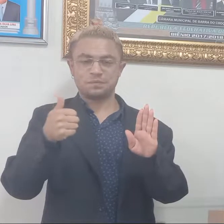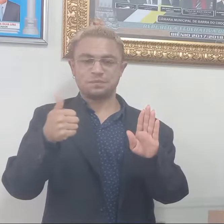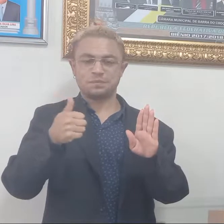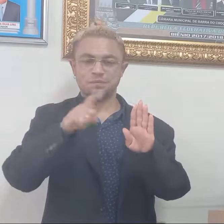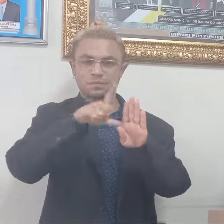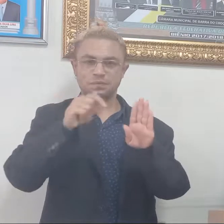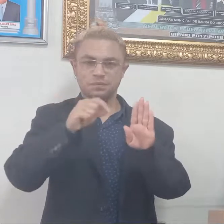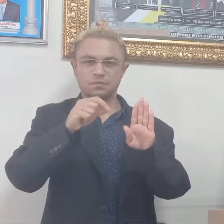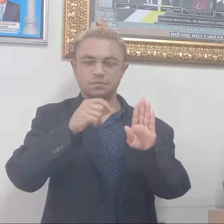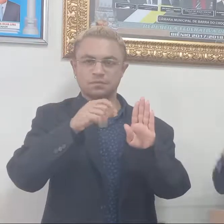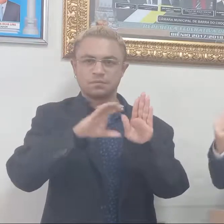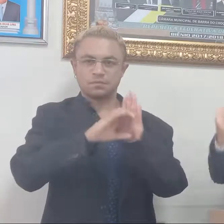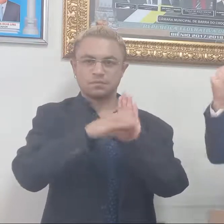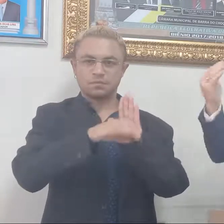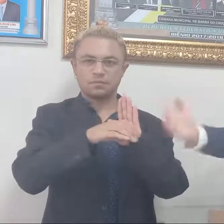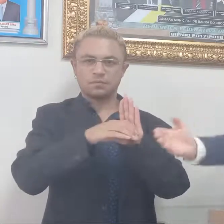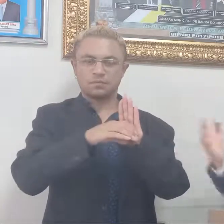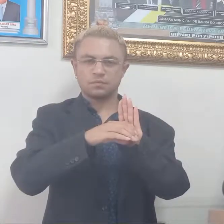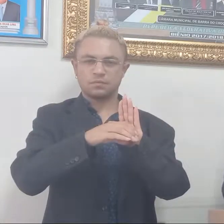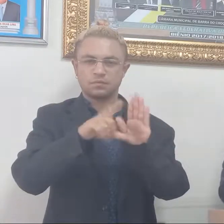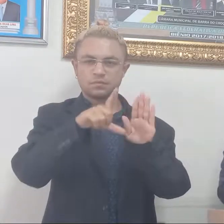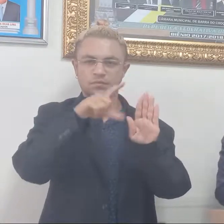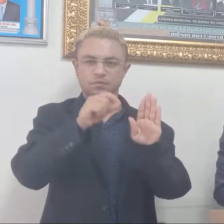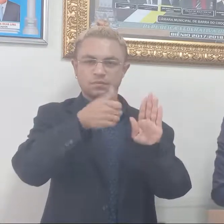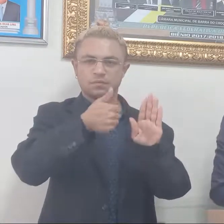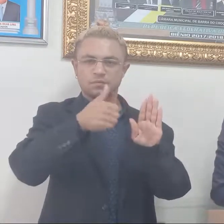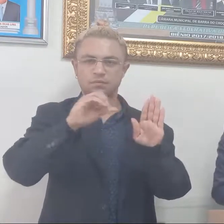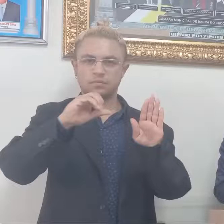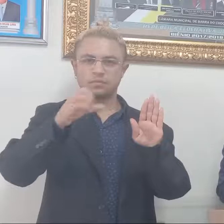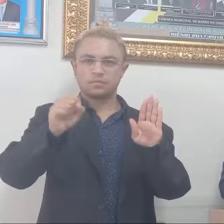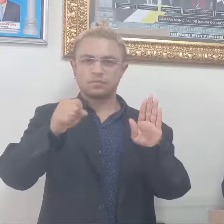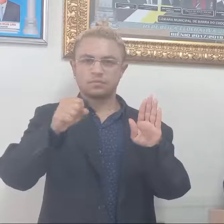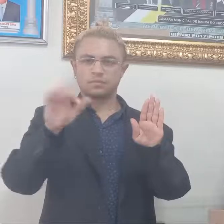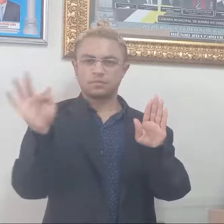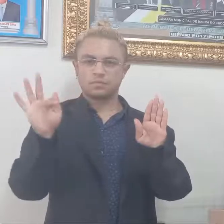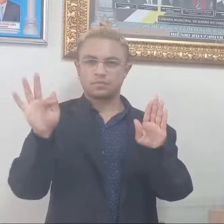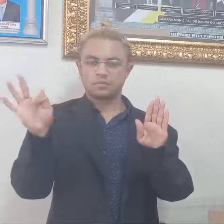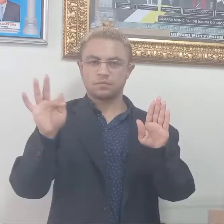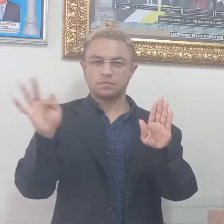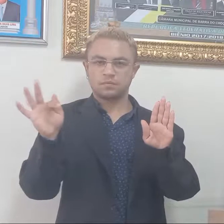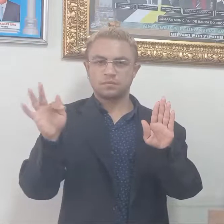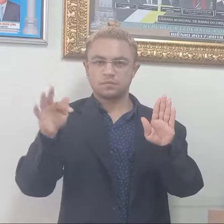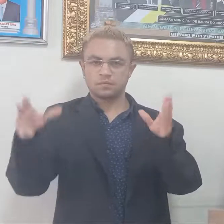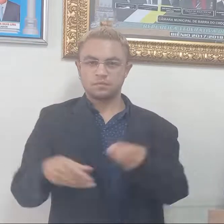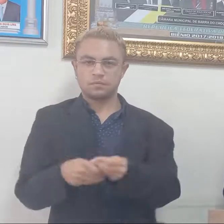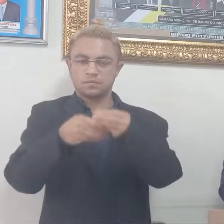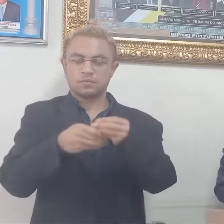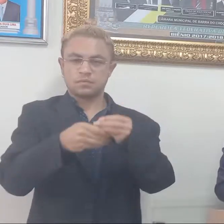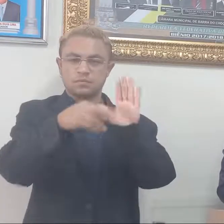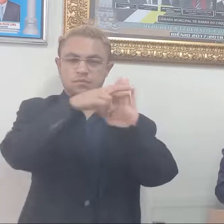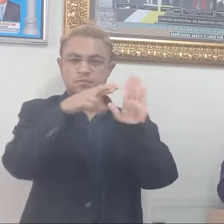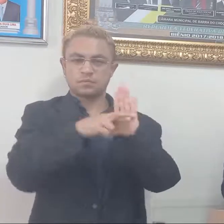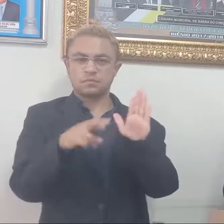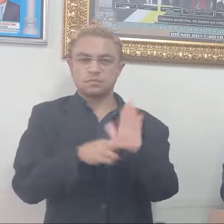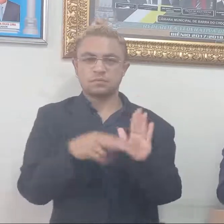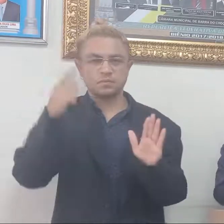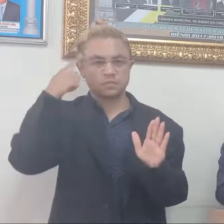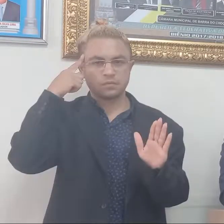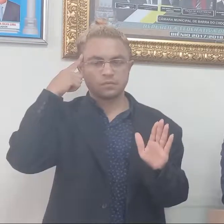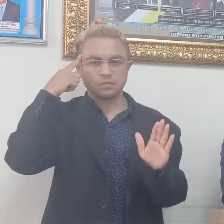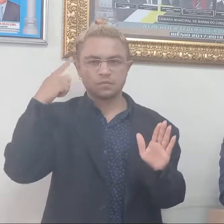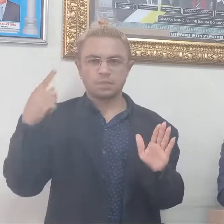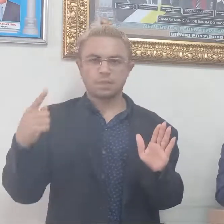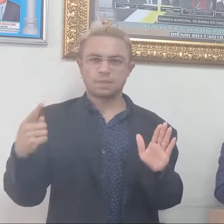da Constituição, ou seja, artigo 198, federal, estabelecendo novas regras sobre a política